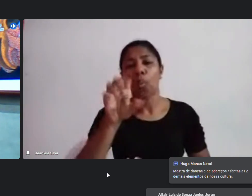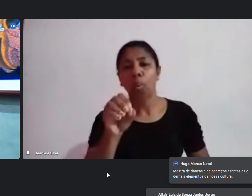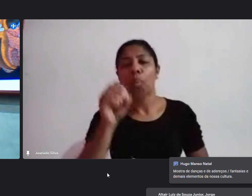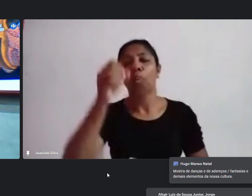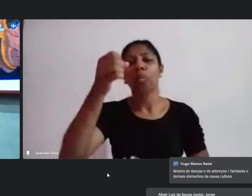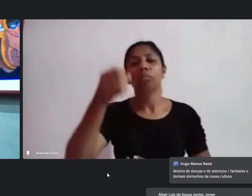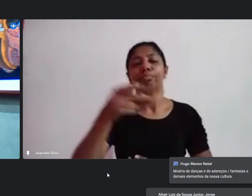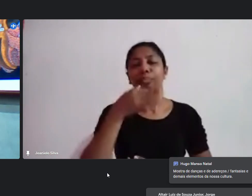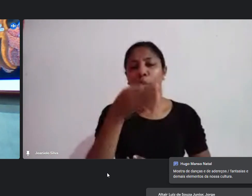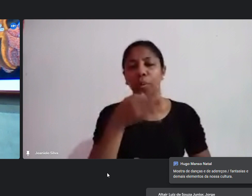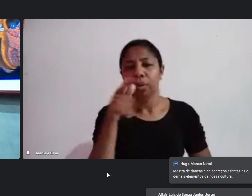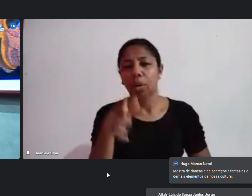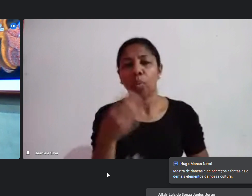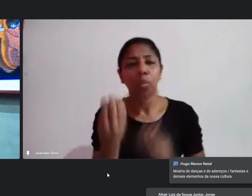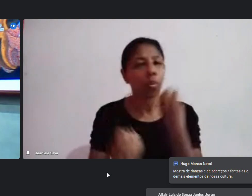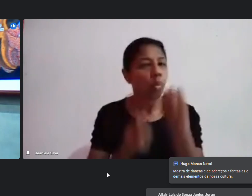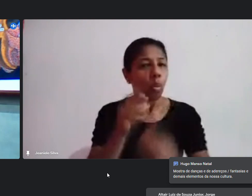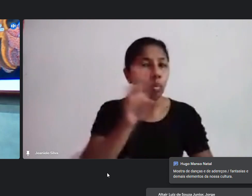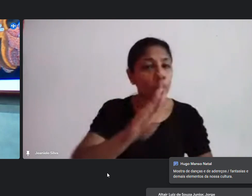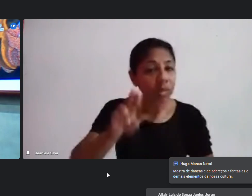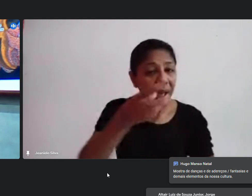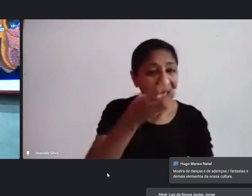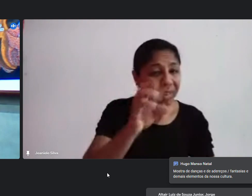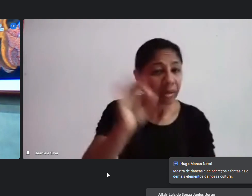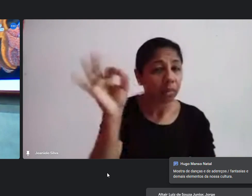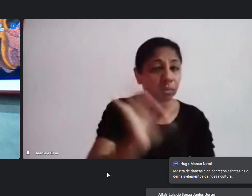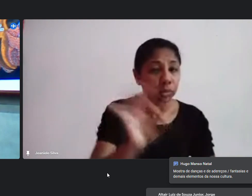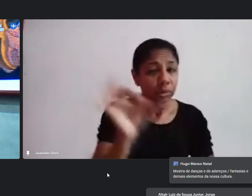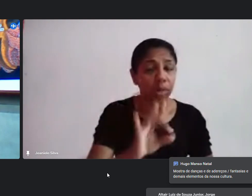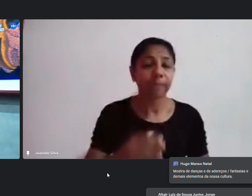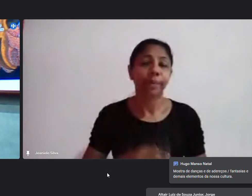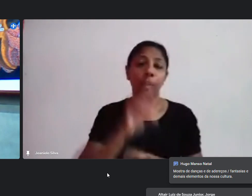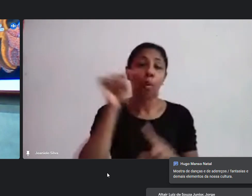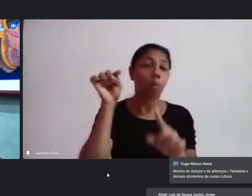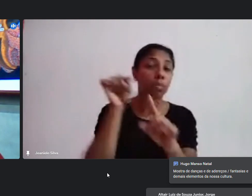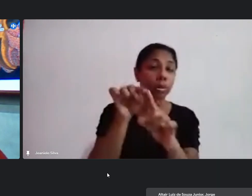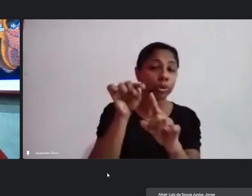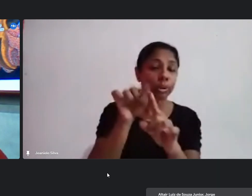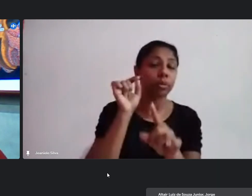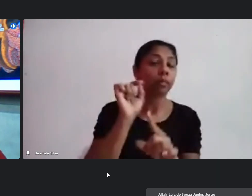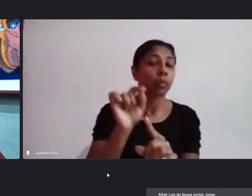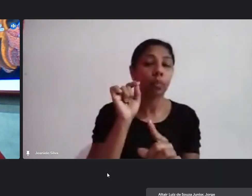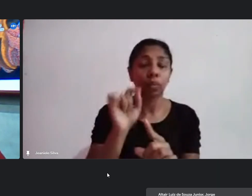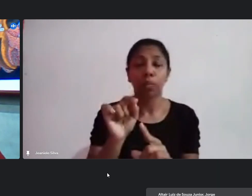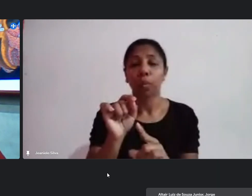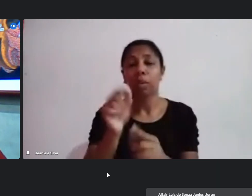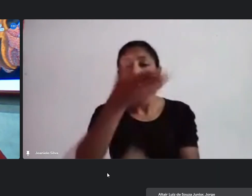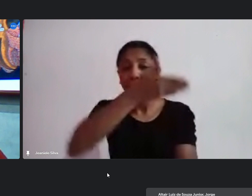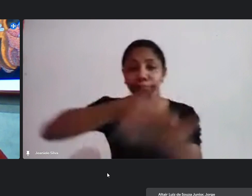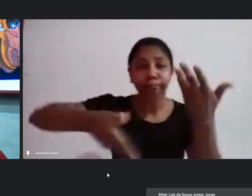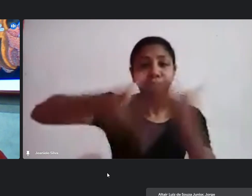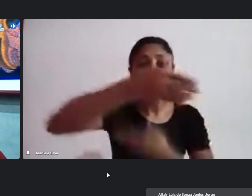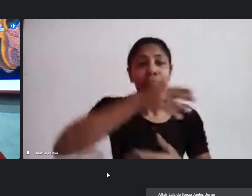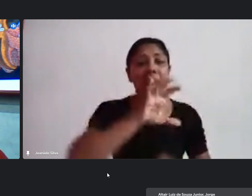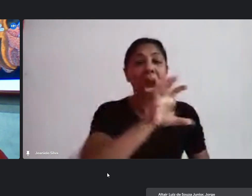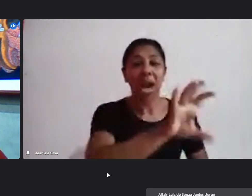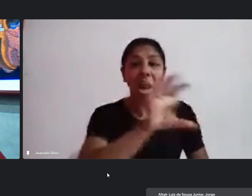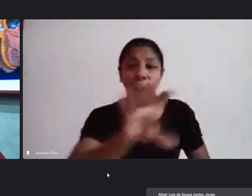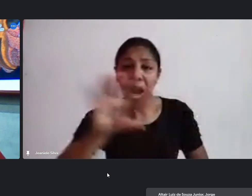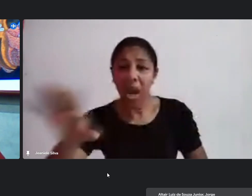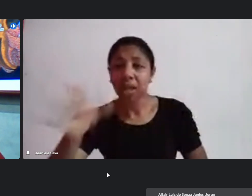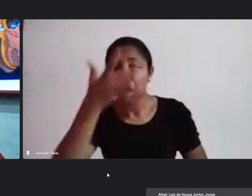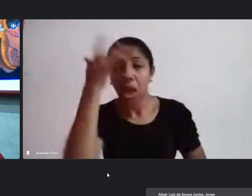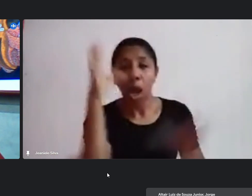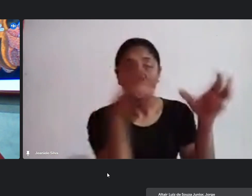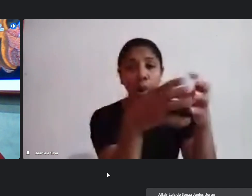de como a gente usar esse 50% a intenção do Hugo é justamente a gente estar dialogando com cada categoria para pensar como esse